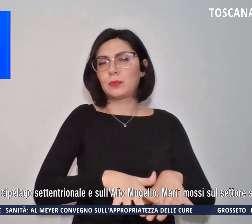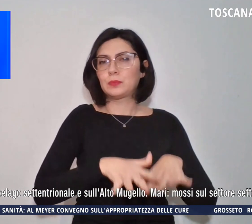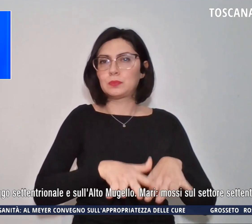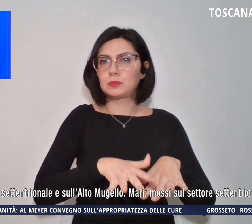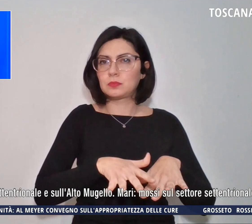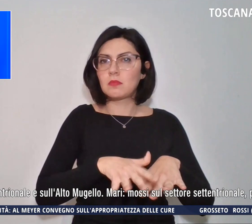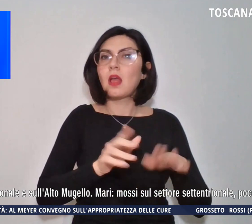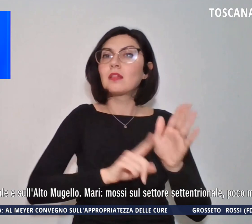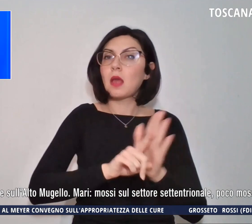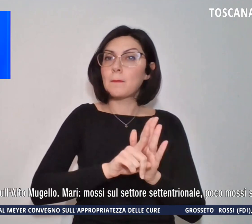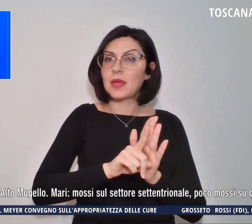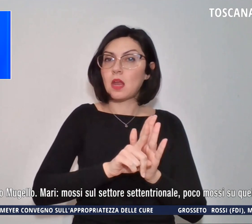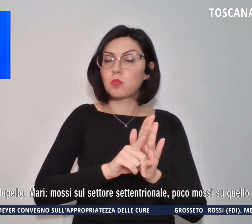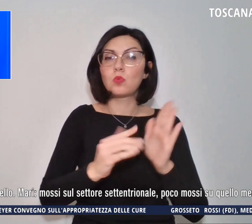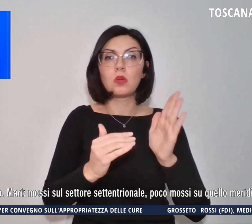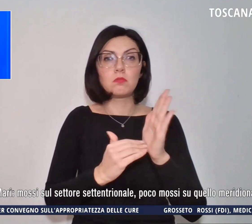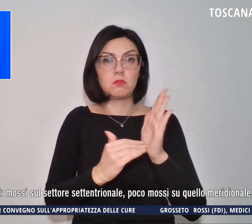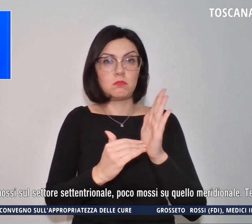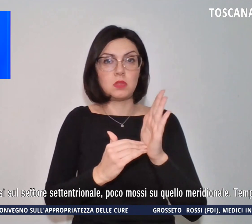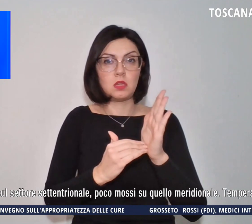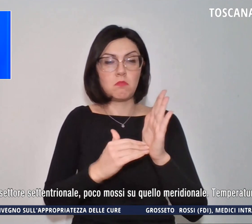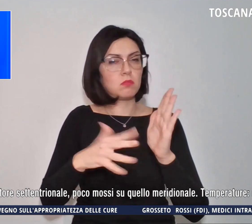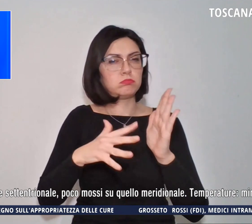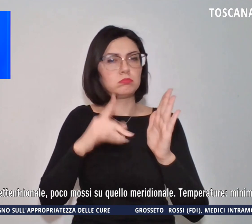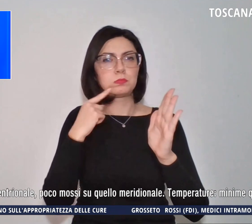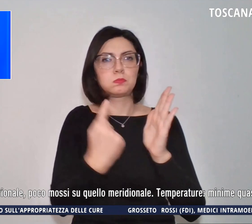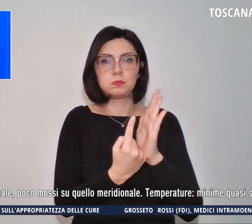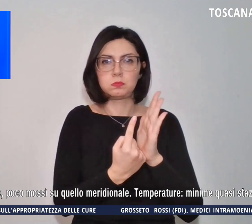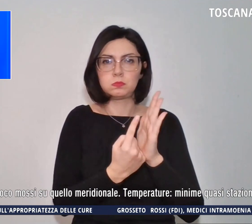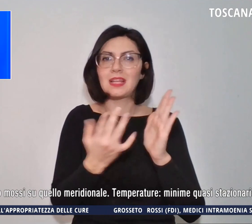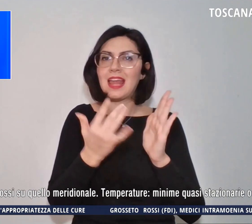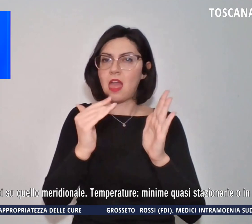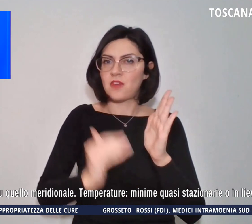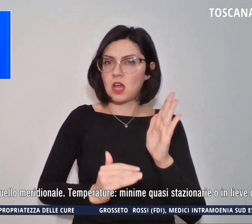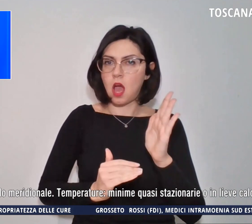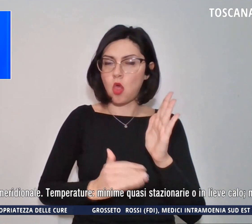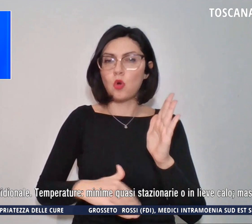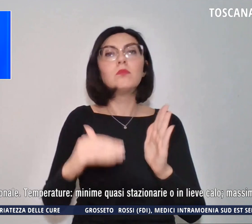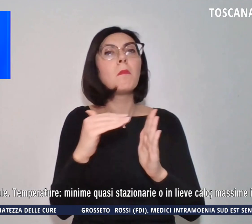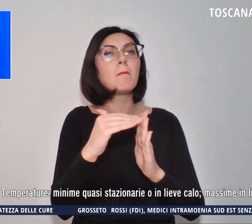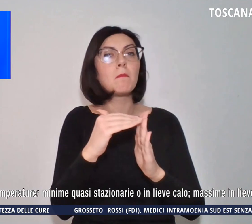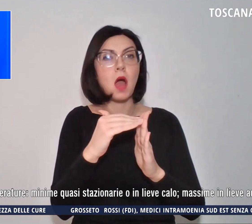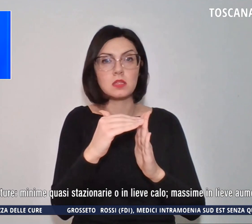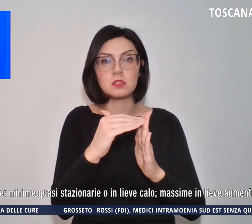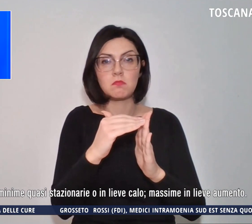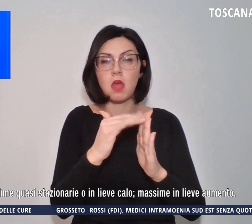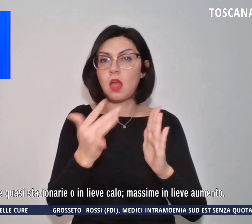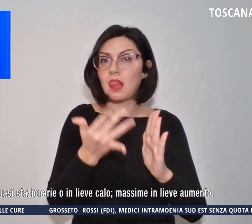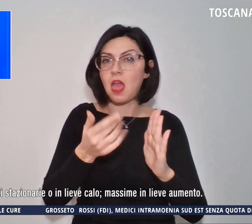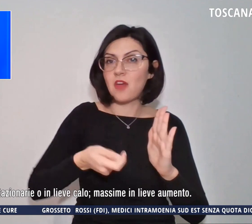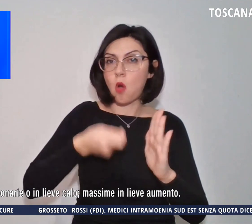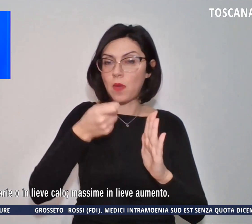minime, quasi stazionarie o in lieve calo e massime in lieve aumento.